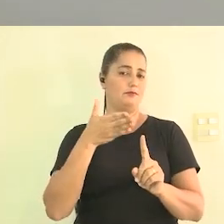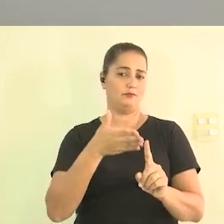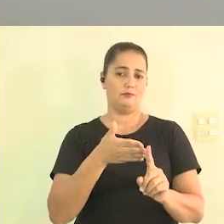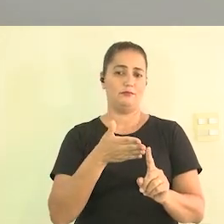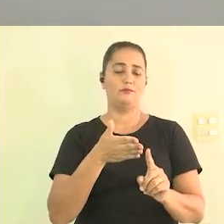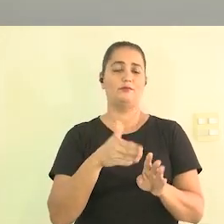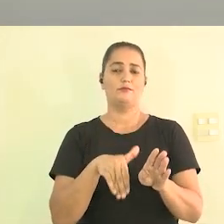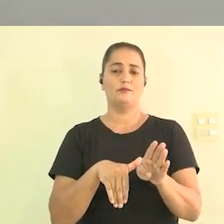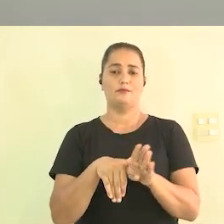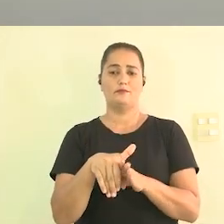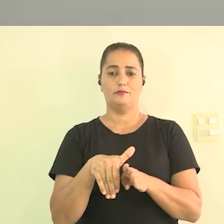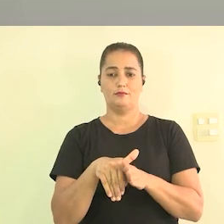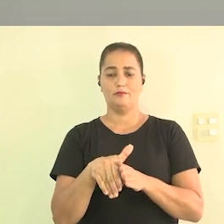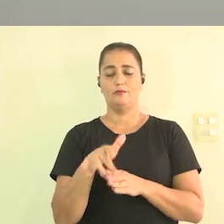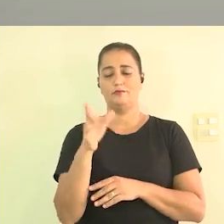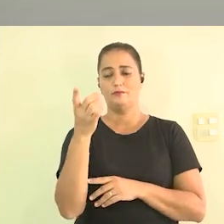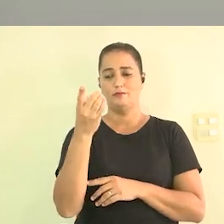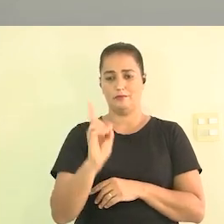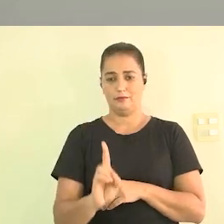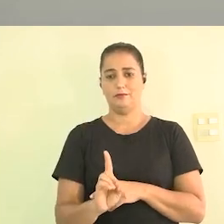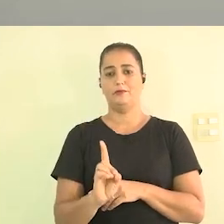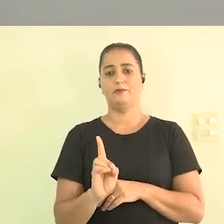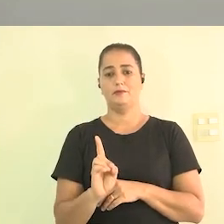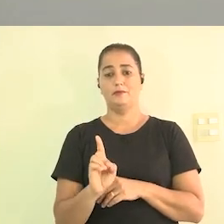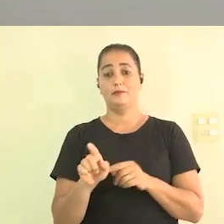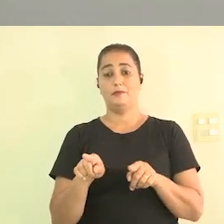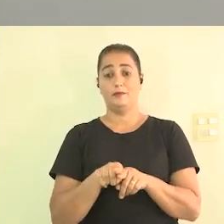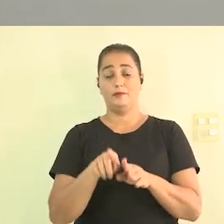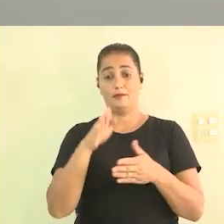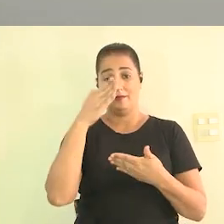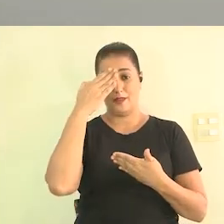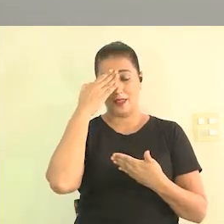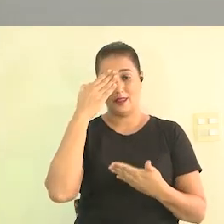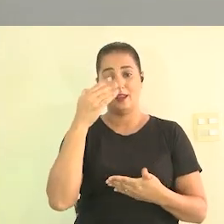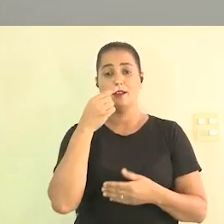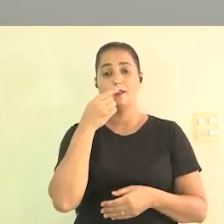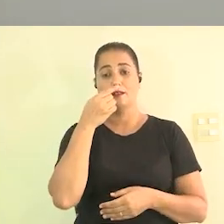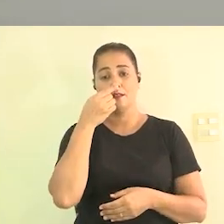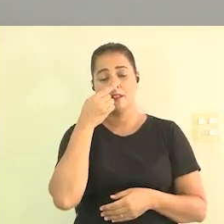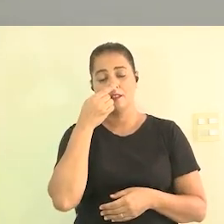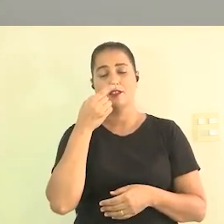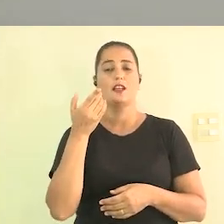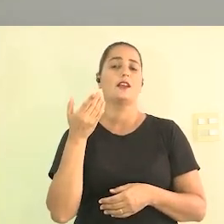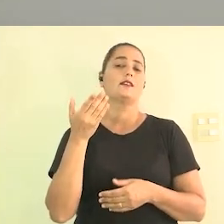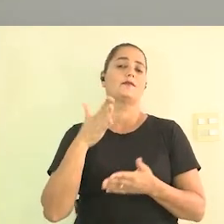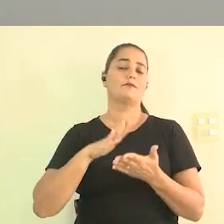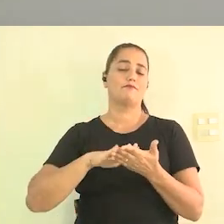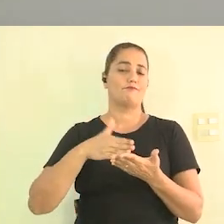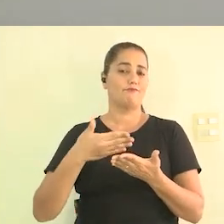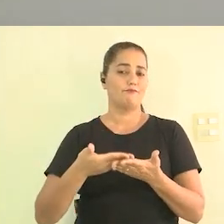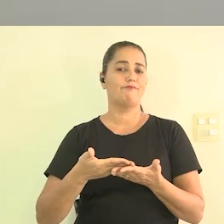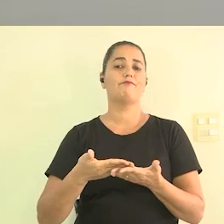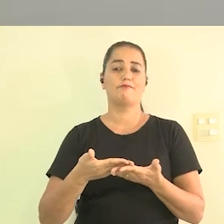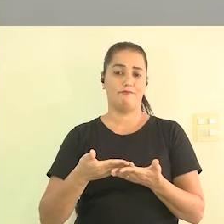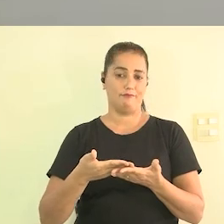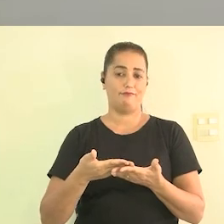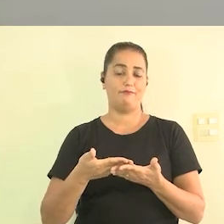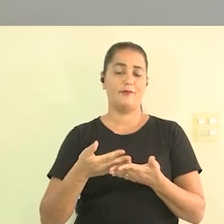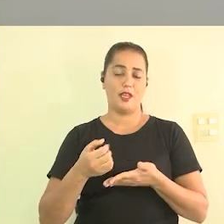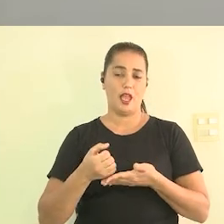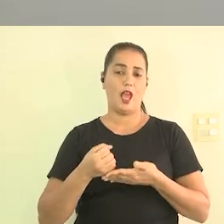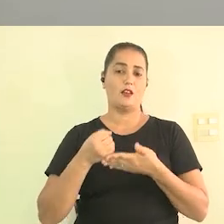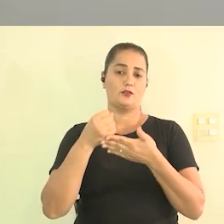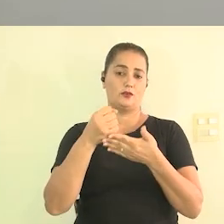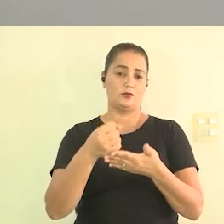agradecer a Jaqueline por estar aqui com a gente interpretando para poder ajudar a comunidade surda participar também